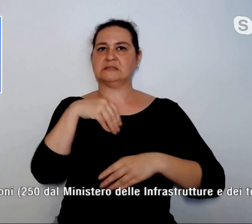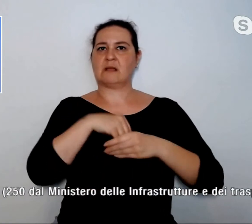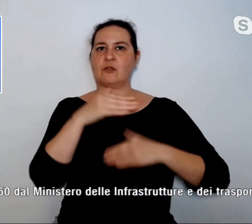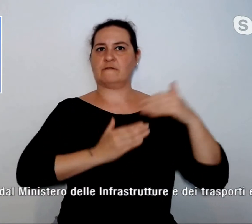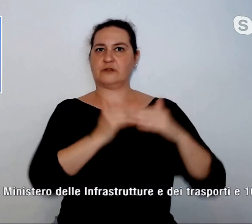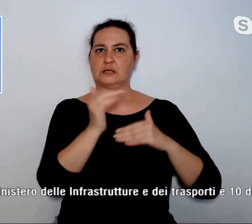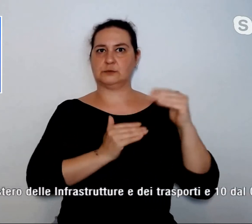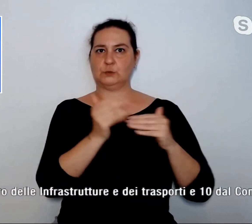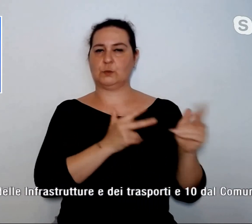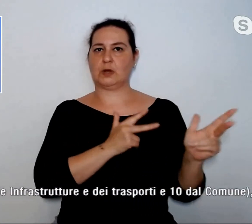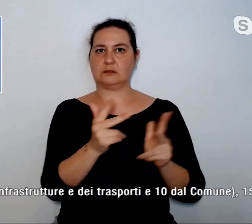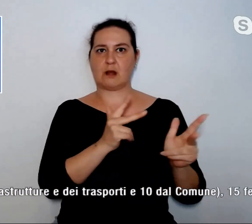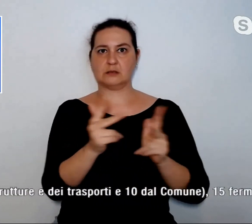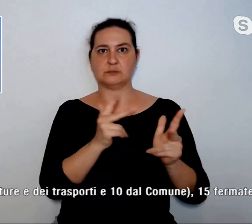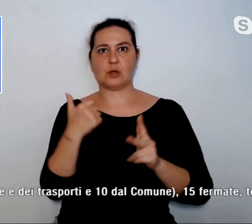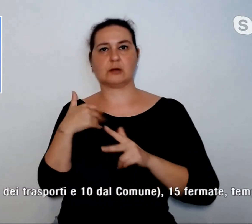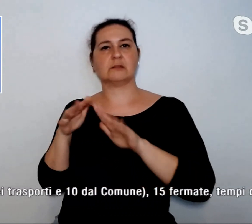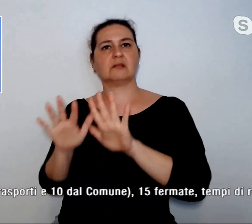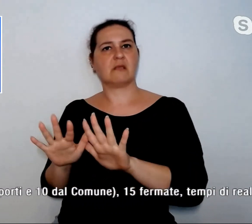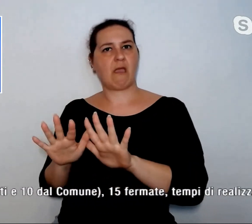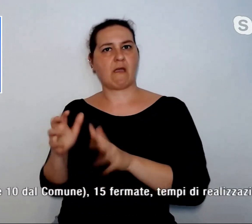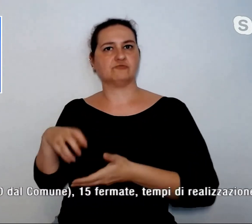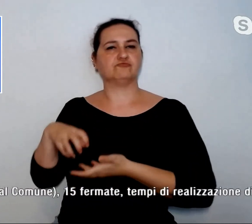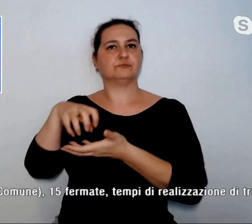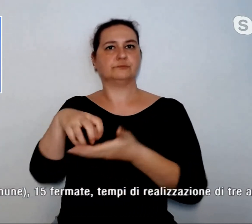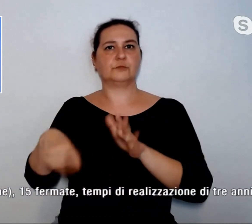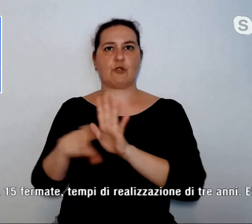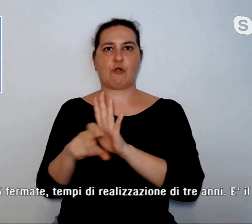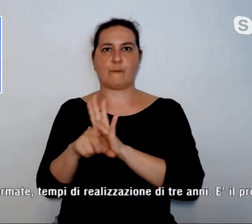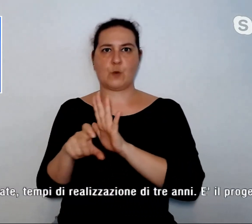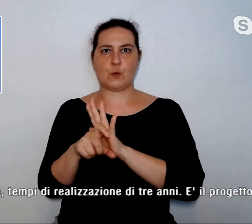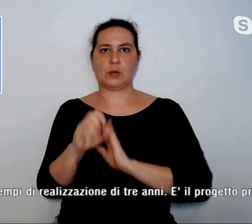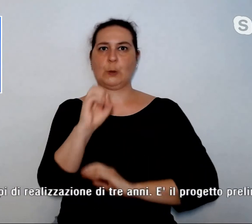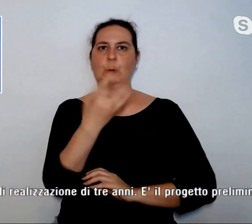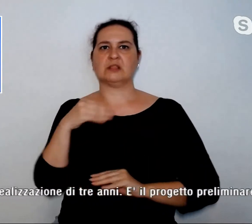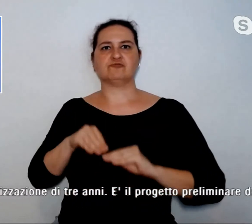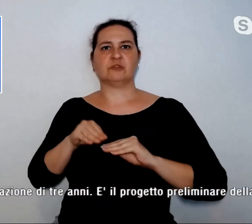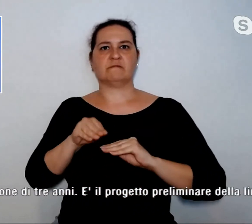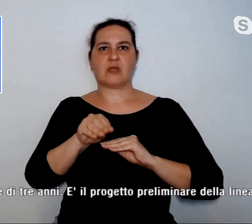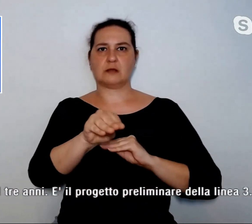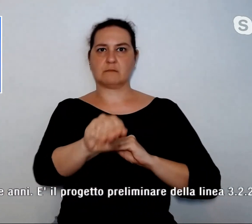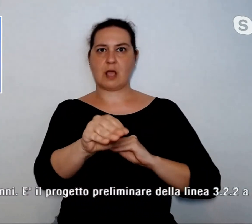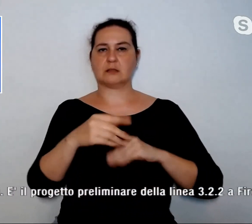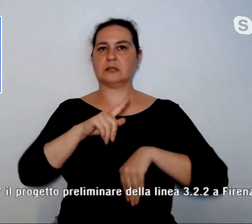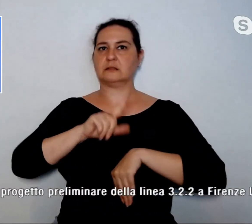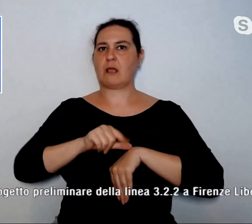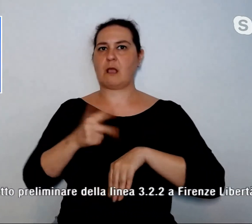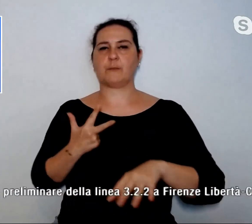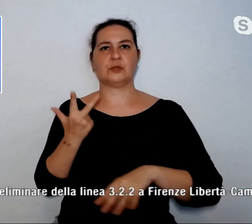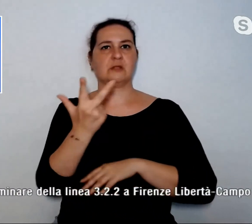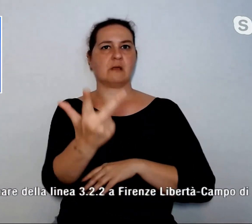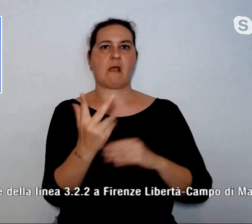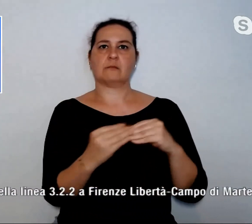Trasporti e 10 dal Comune, 15 fermate, tempi di realizzazione di tre anni. È il